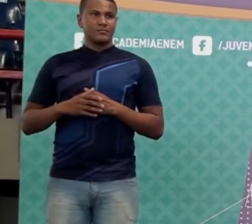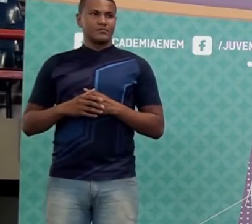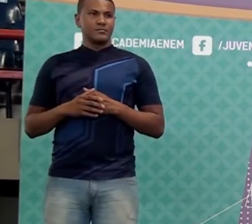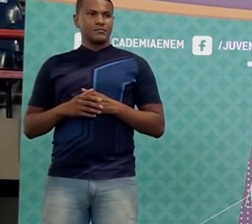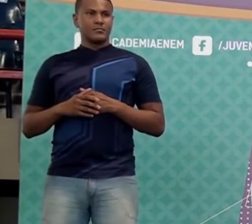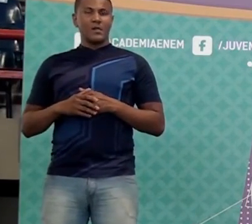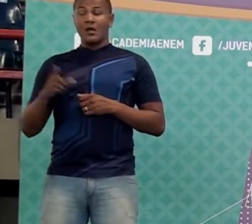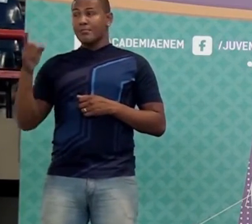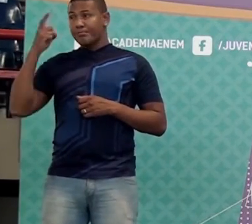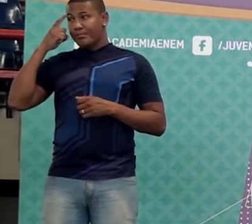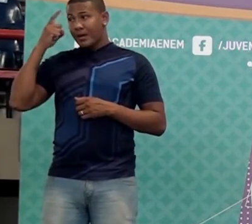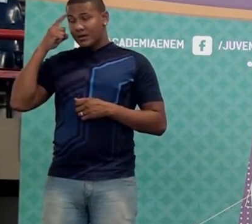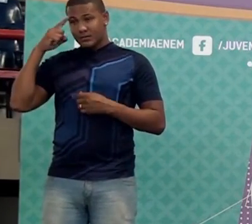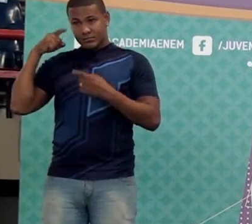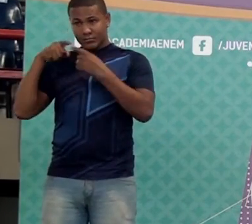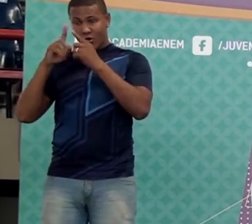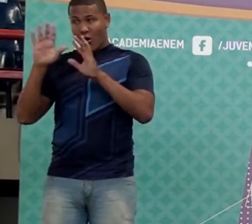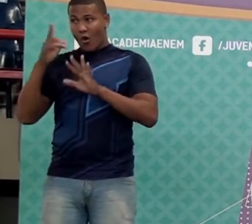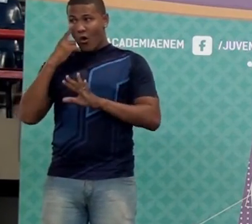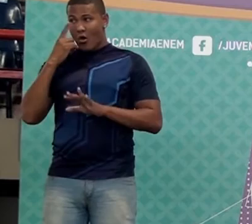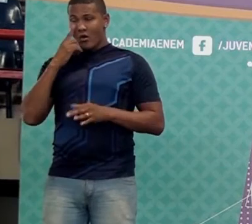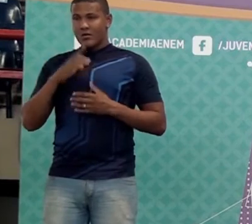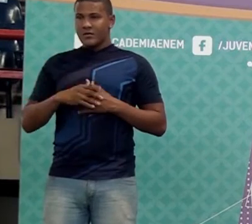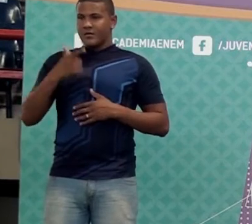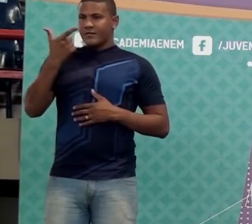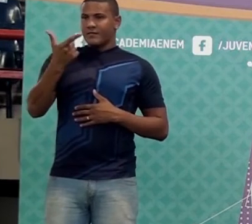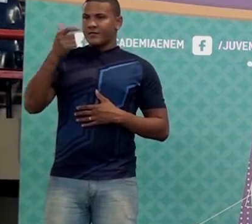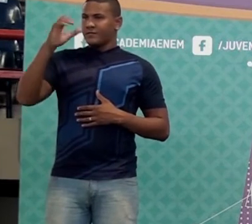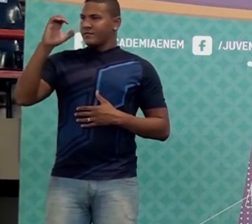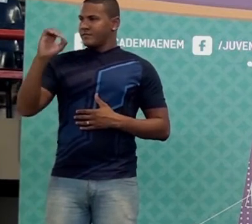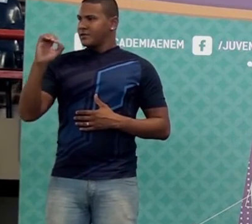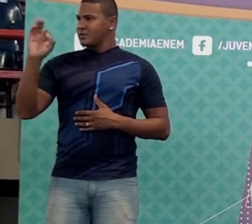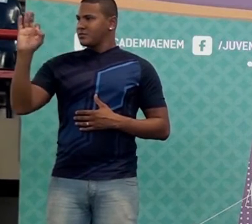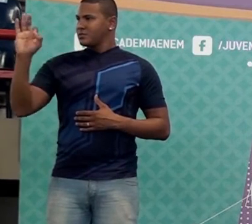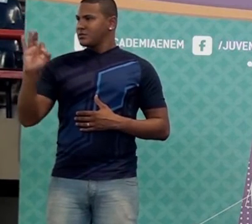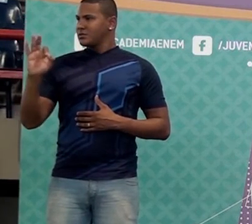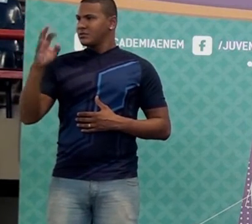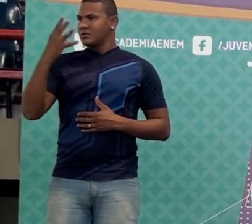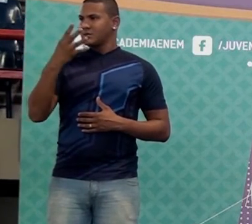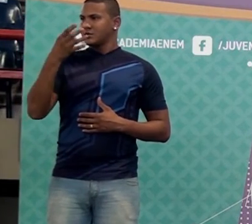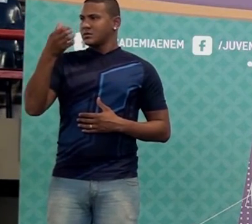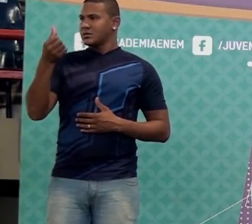Pense comigo aí. Quanto é vinte por cento de quatrocentos e sessenta?